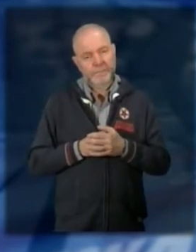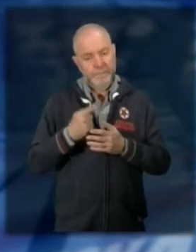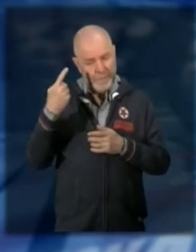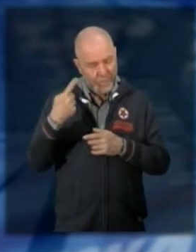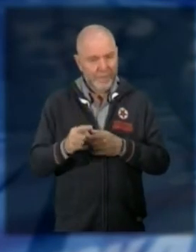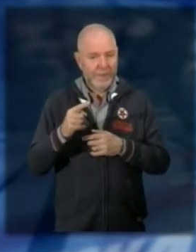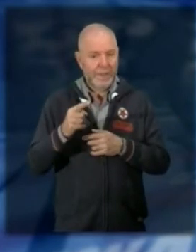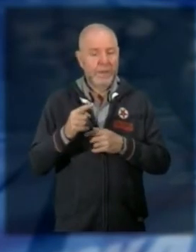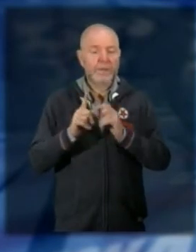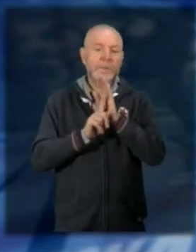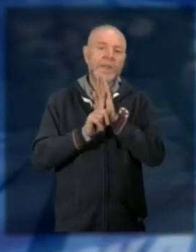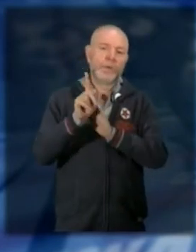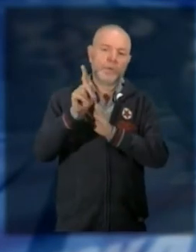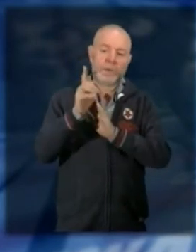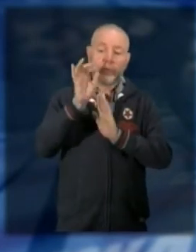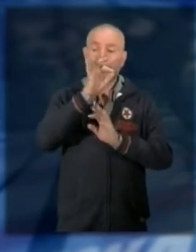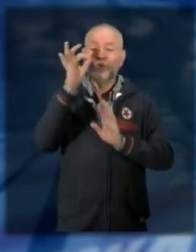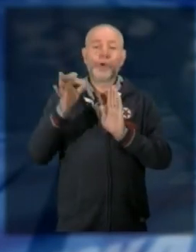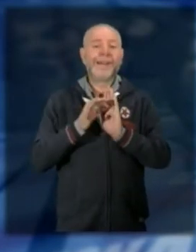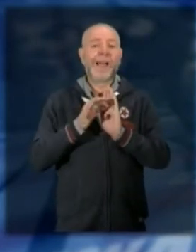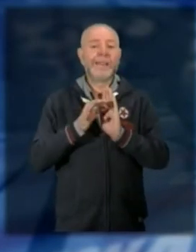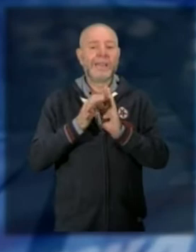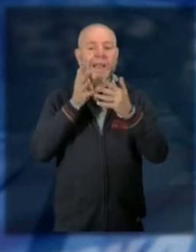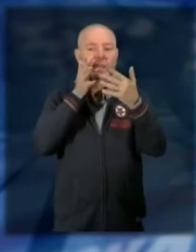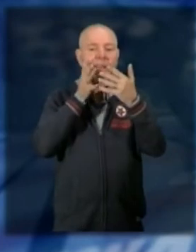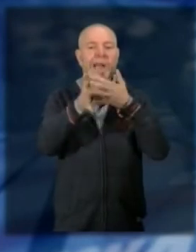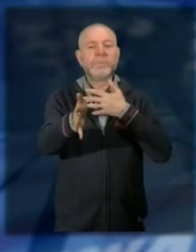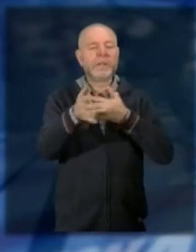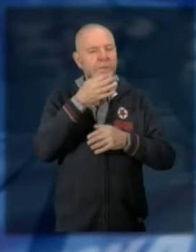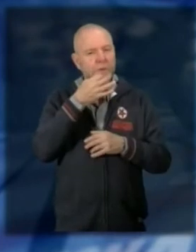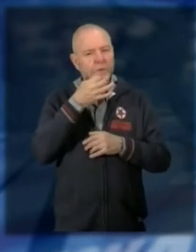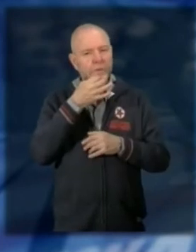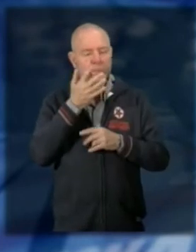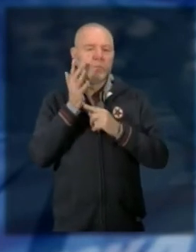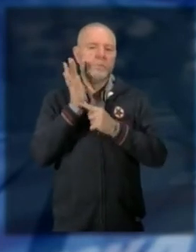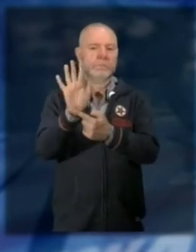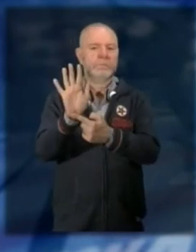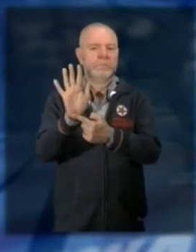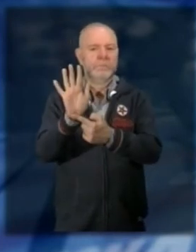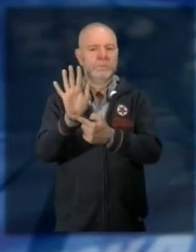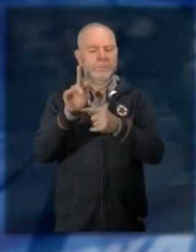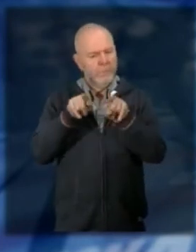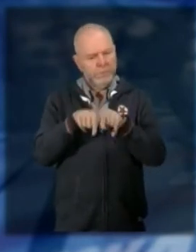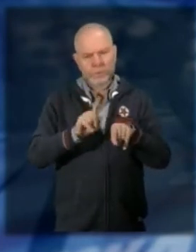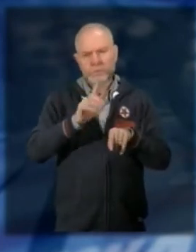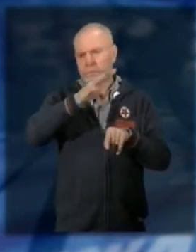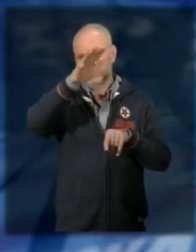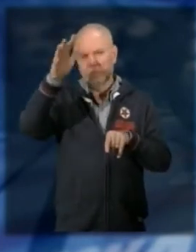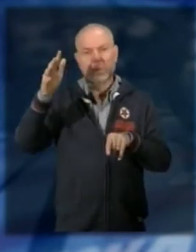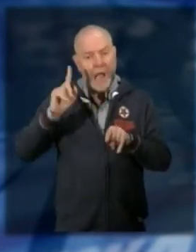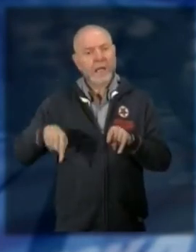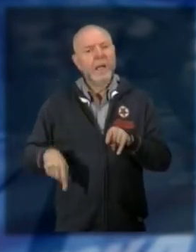forniti in occasione della giornata della trasparenza giornata che viene fatta anche in altri enti locali come il CIS